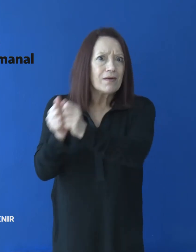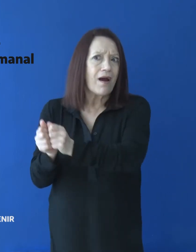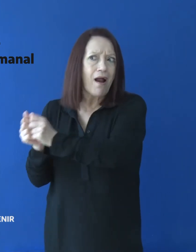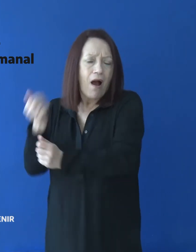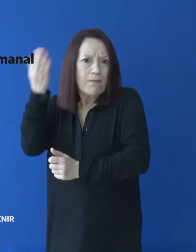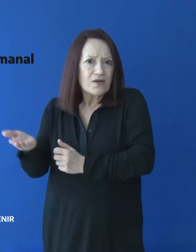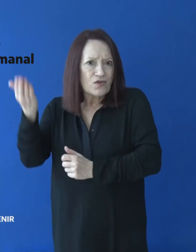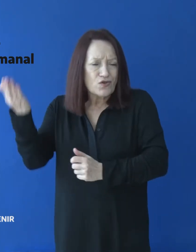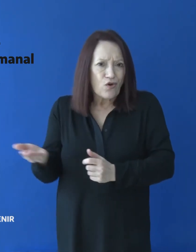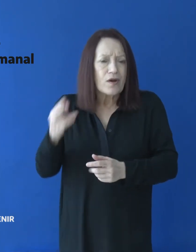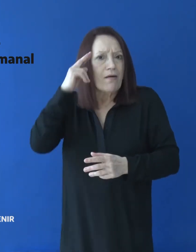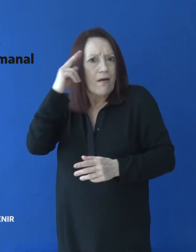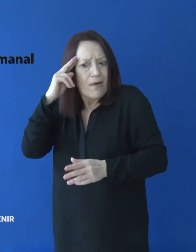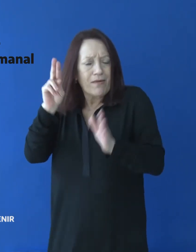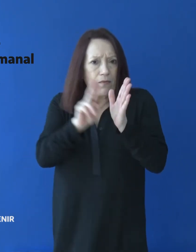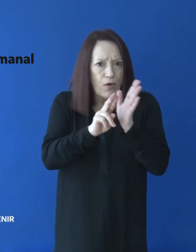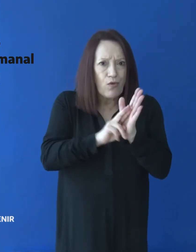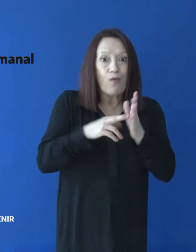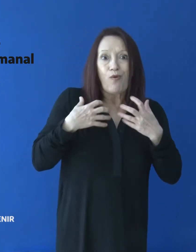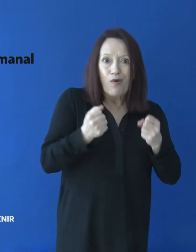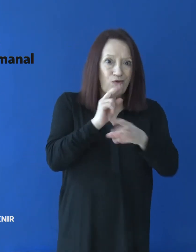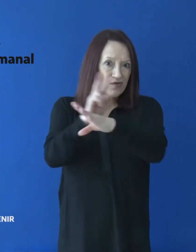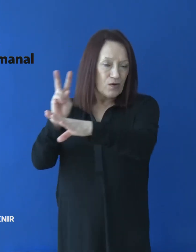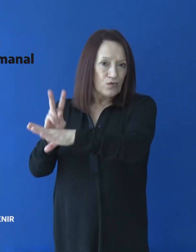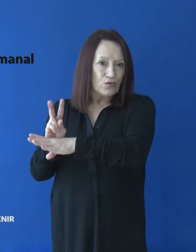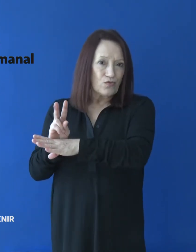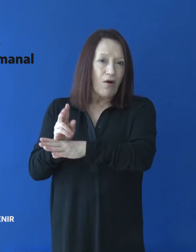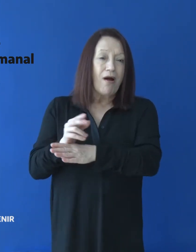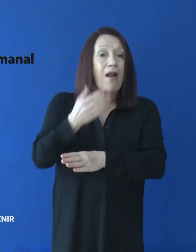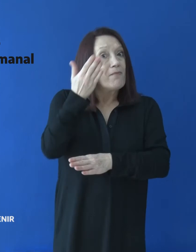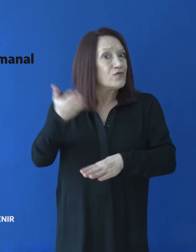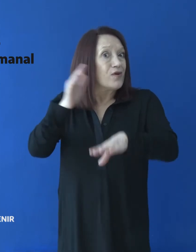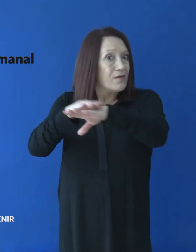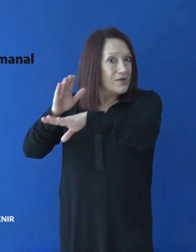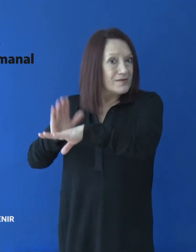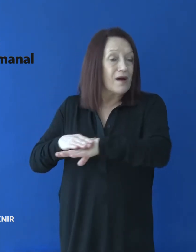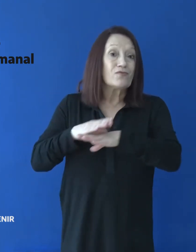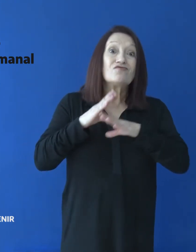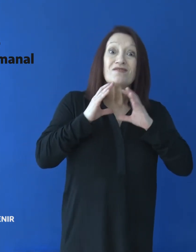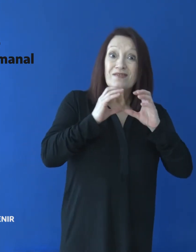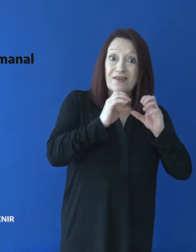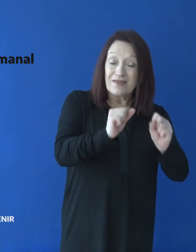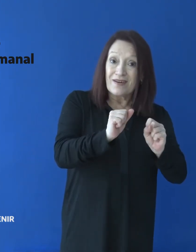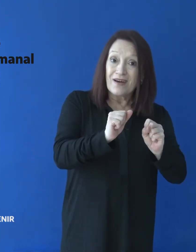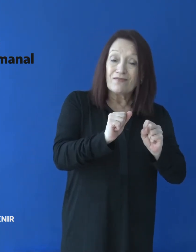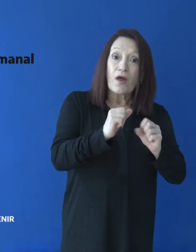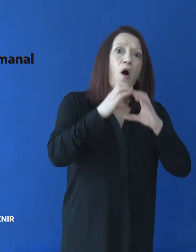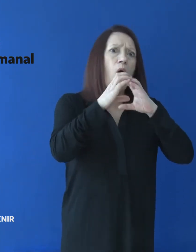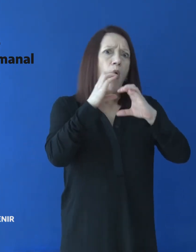en general en el cumplimiento de los protocolos, los inspectores de la Secretaría de Comercio mantuvieron un